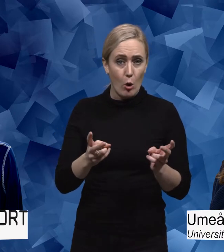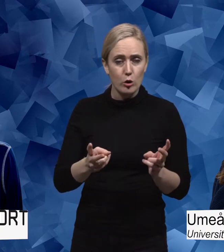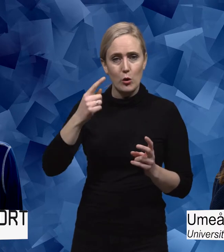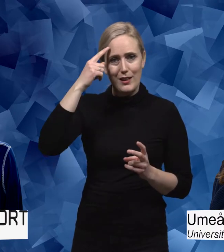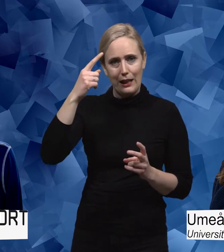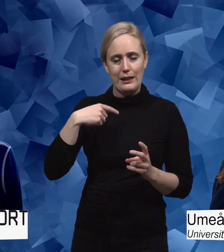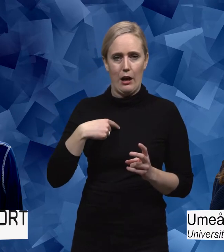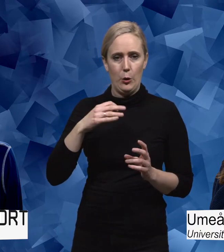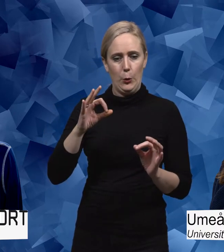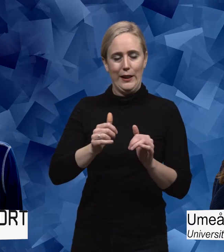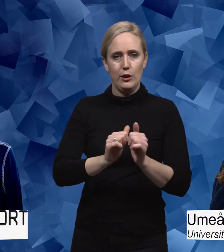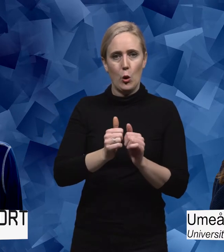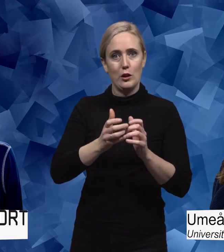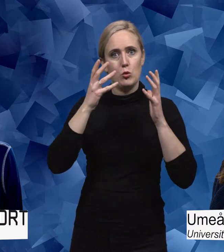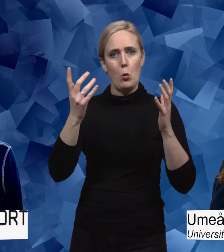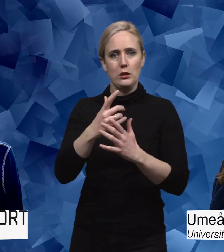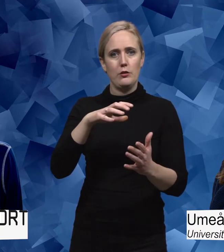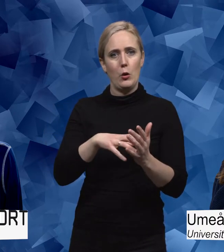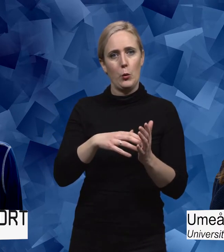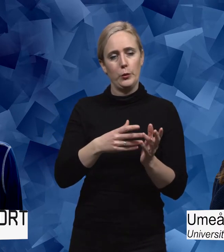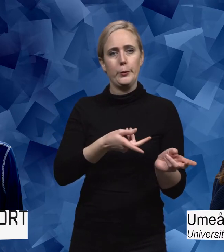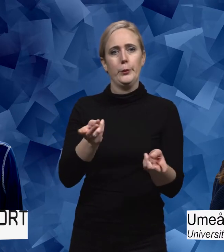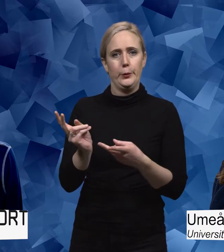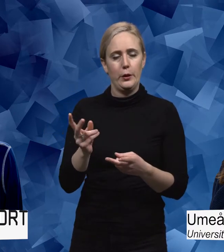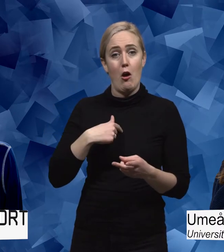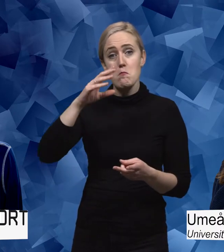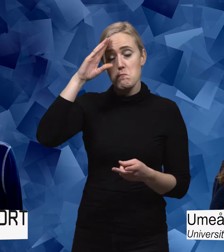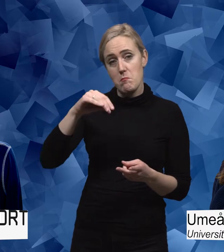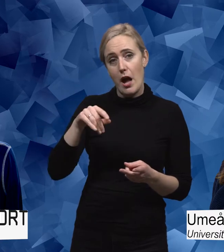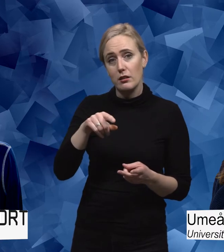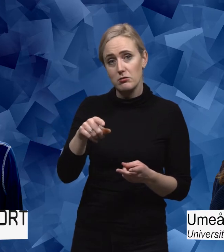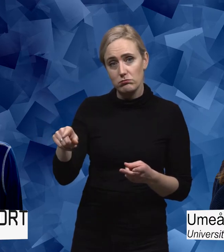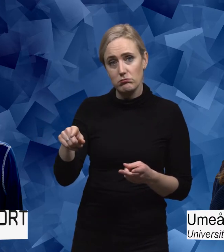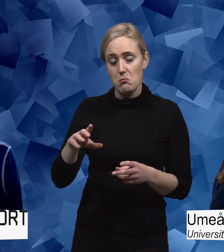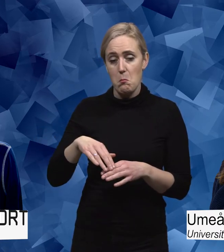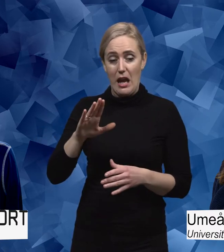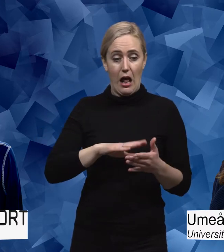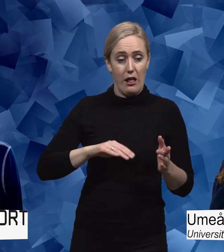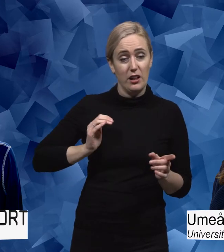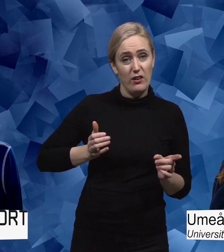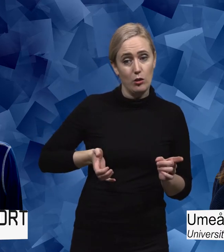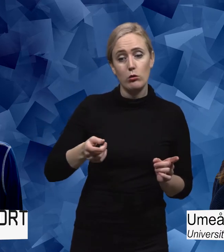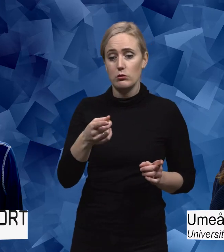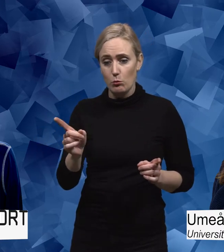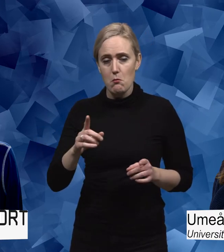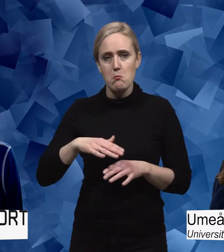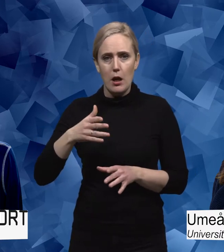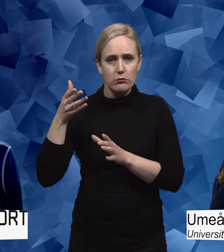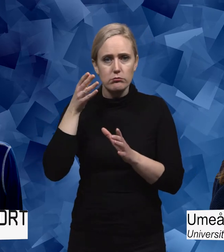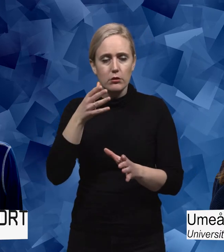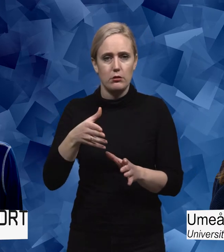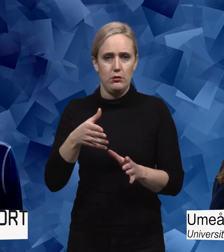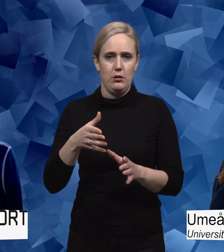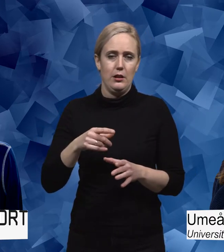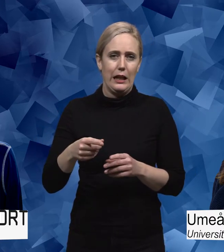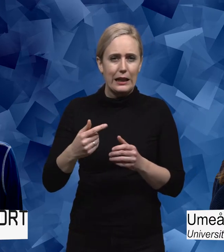generalisera till idrott i ett större sammanhang. Och det är ju så också att män i större utsträckning än kvinnor också ägnar sig åt